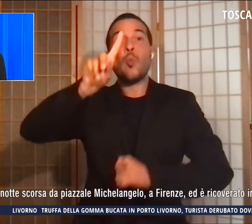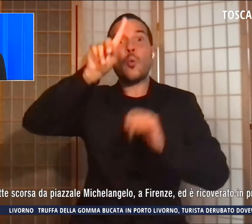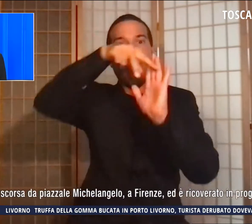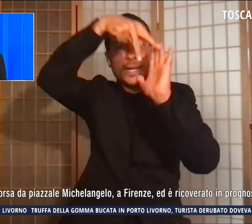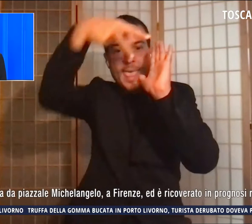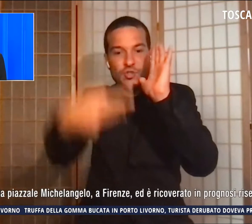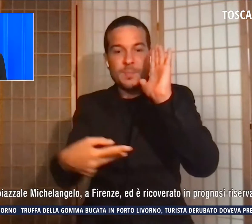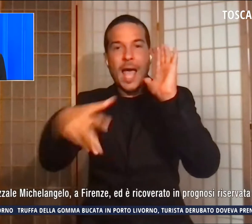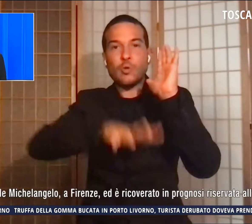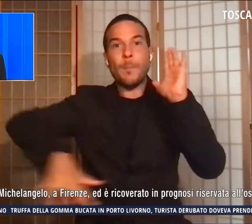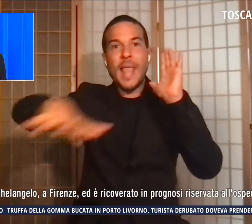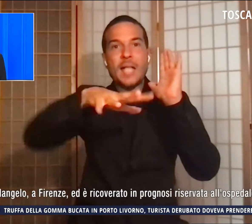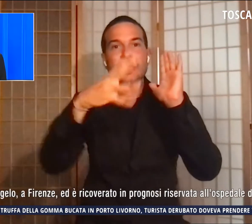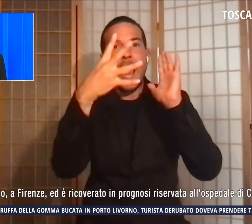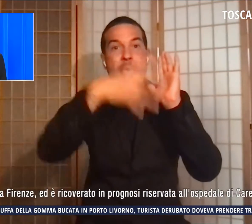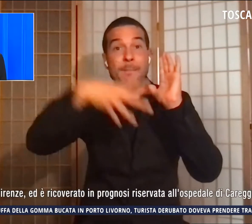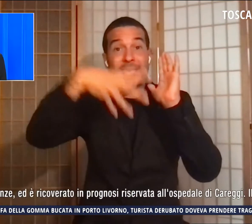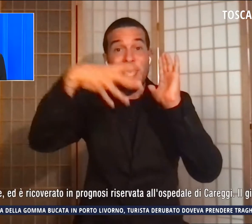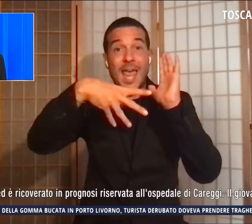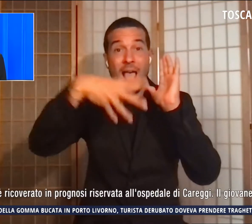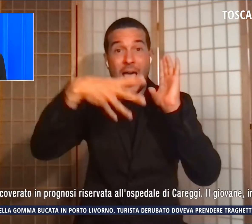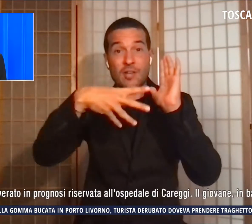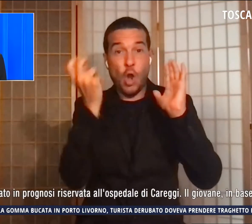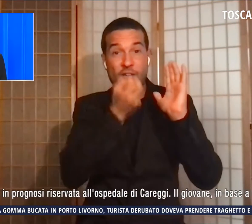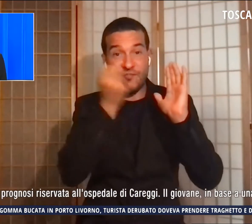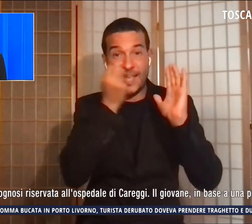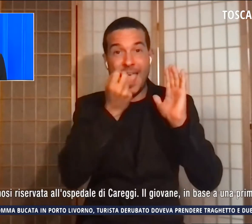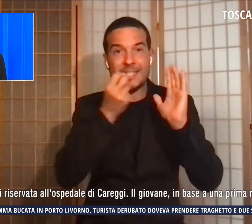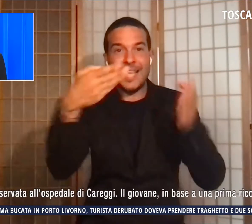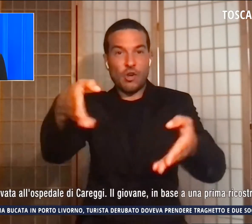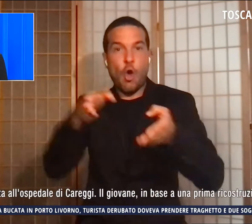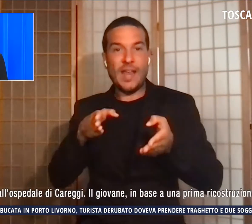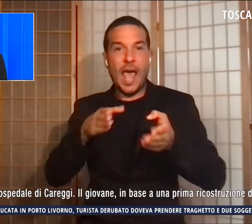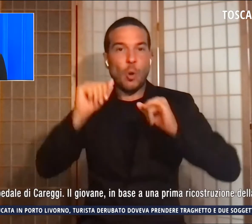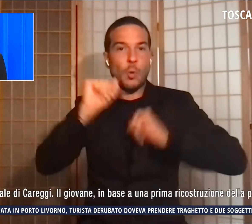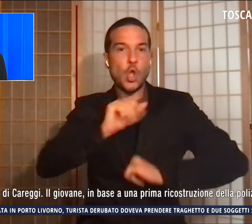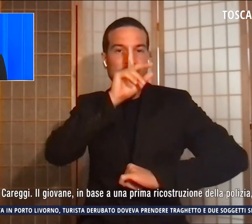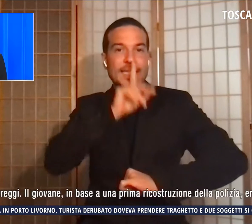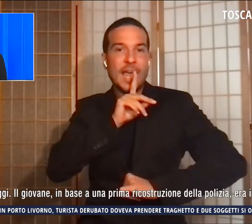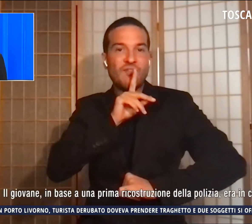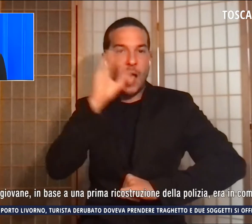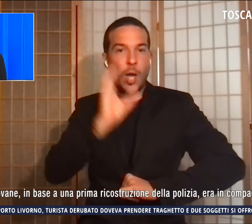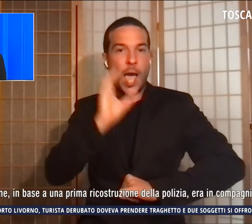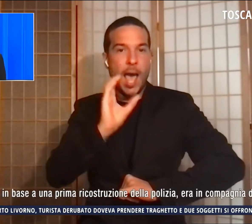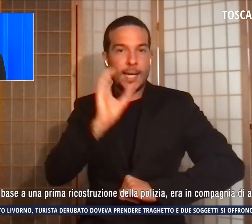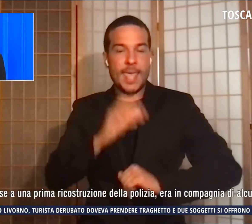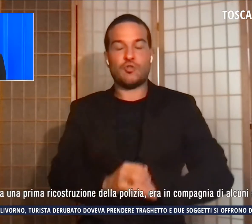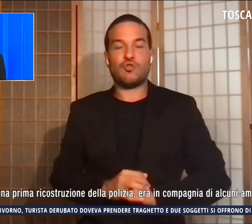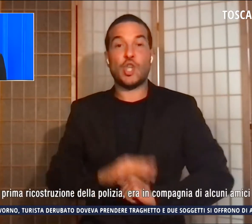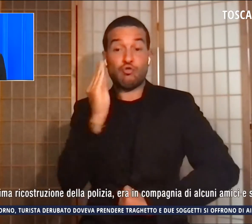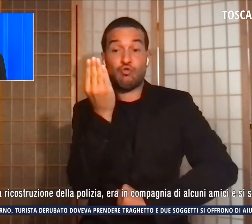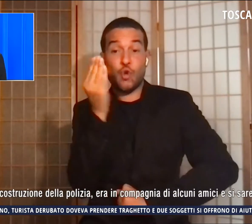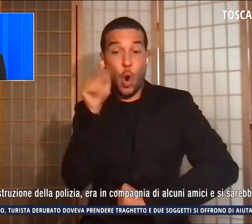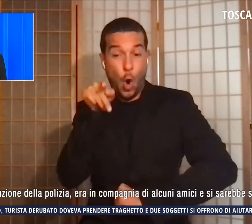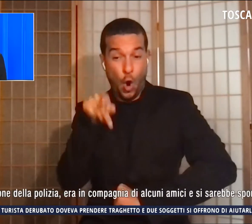ed è ricoverato in prognosi riservata all'ospedale di Careggi. Il giovane era in compagnia di alcuni amici